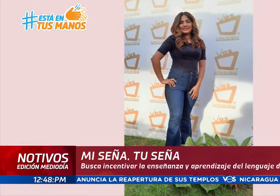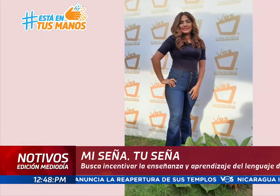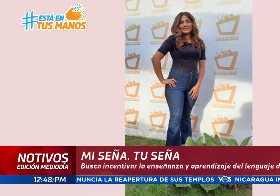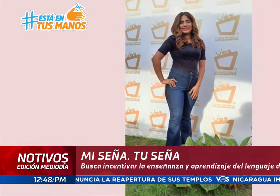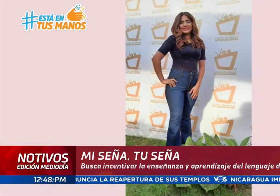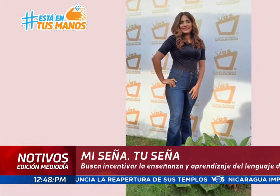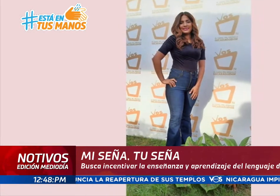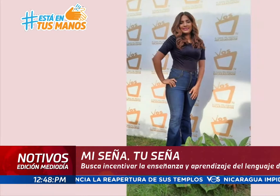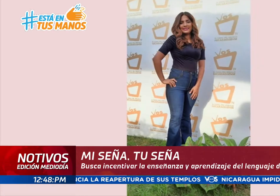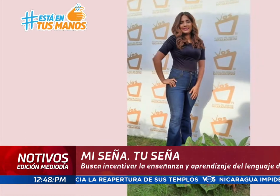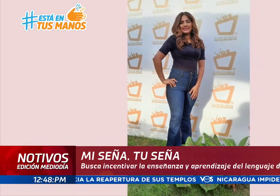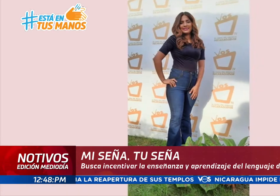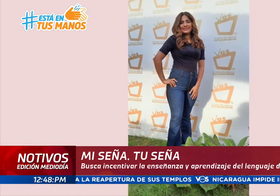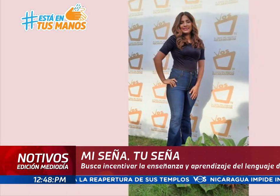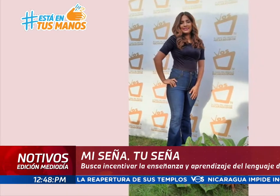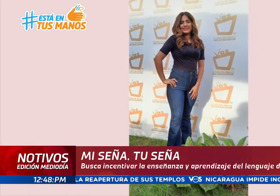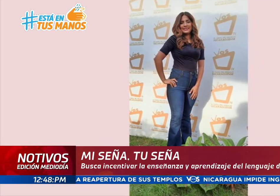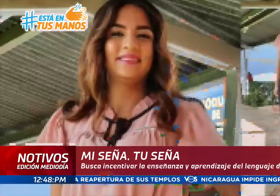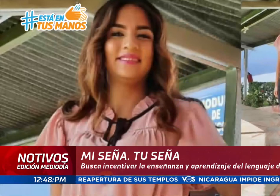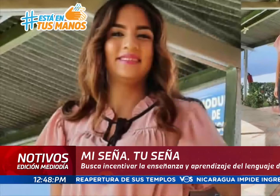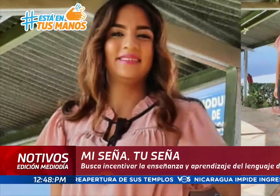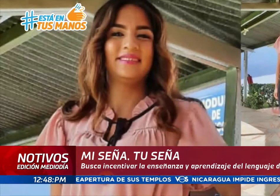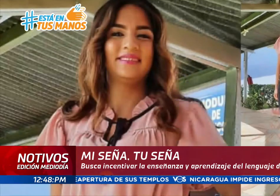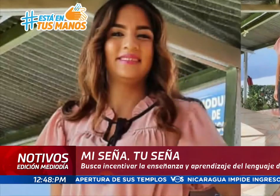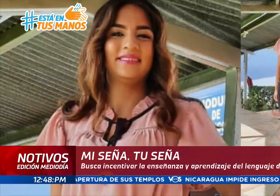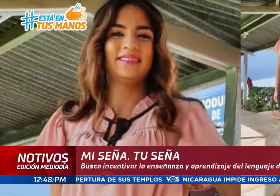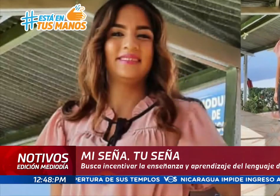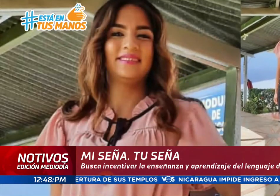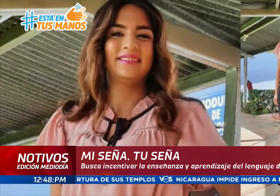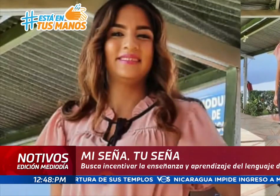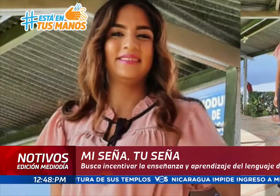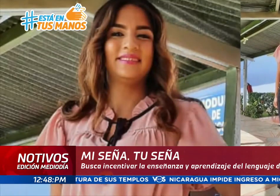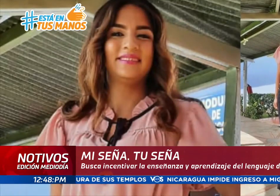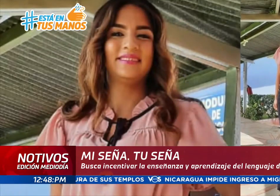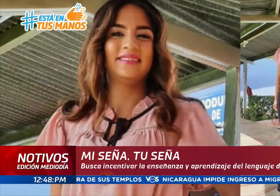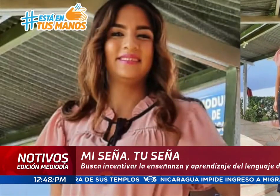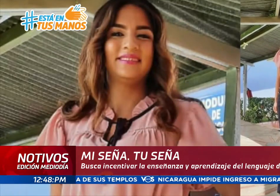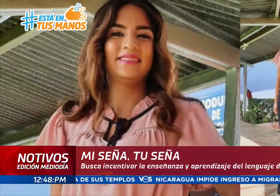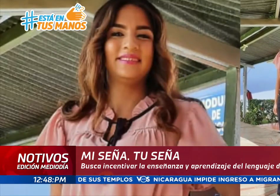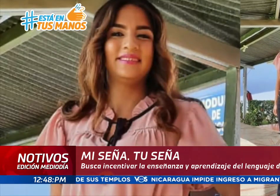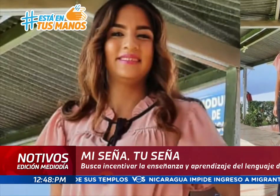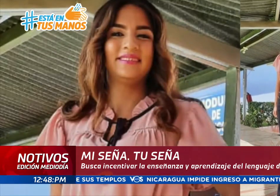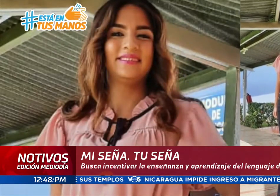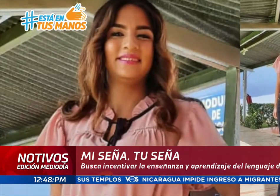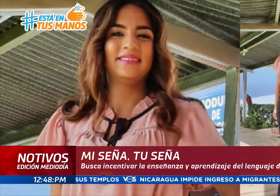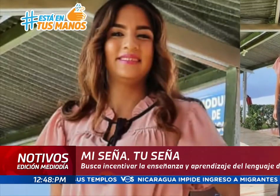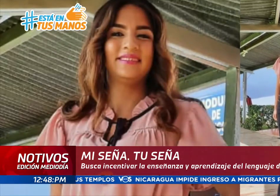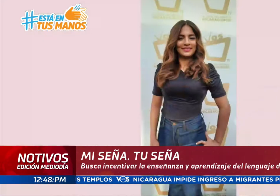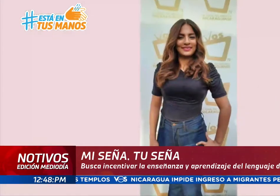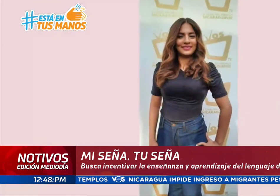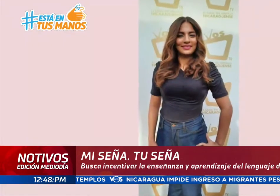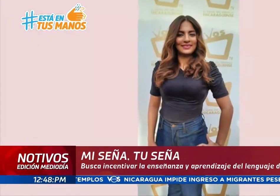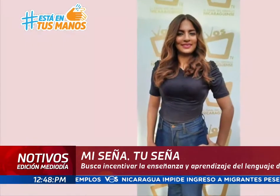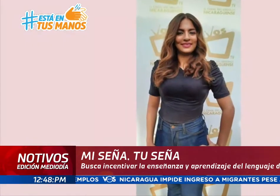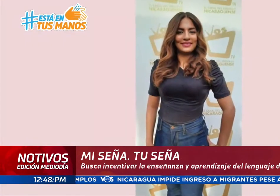de la persona sorda. Igual la familia que muchas veces piensa que la persona sorda no puede